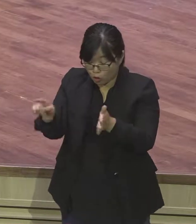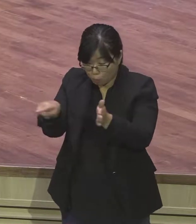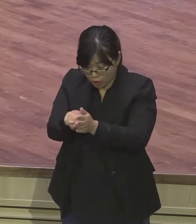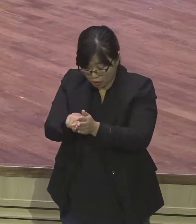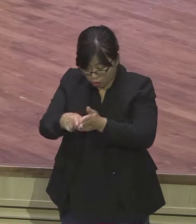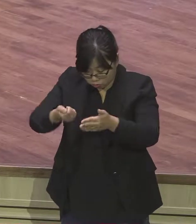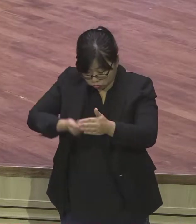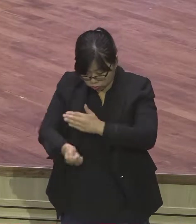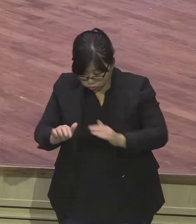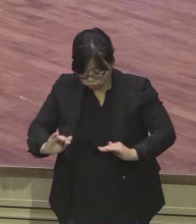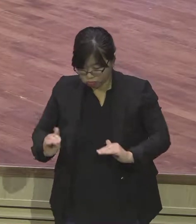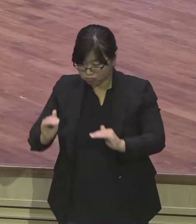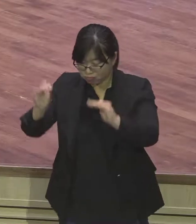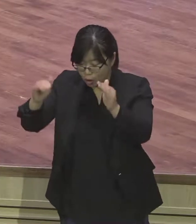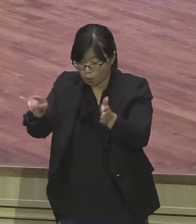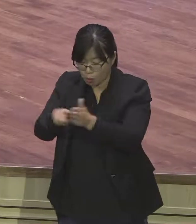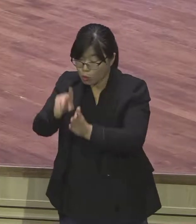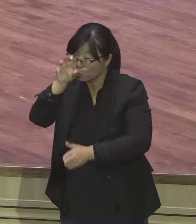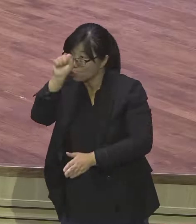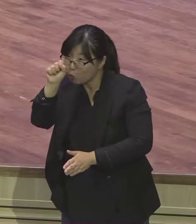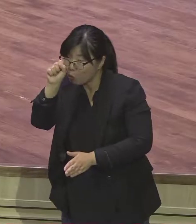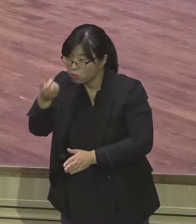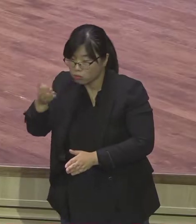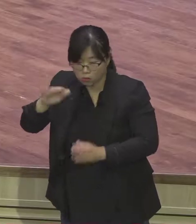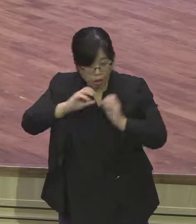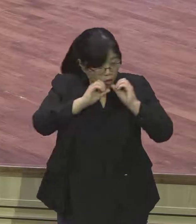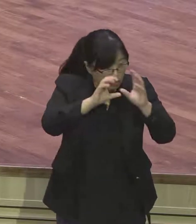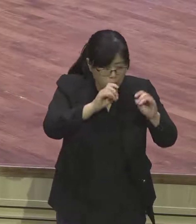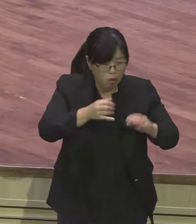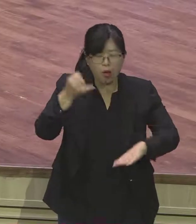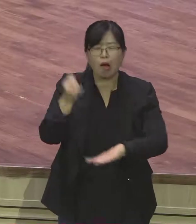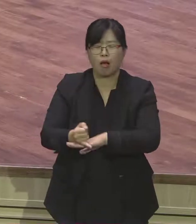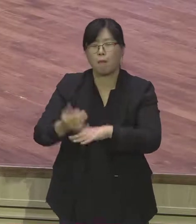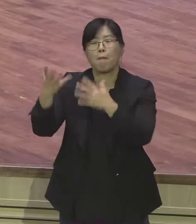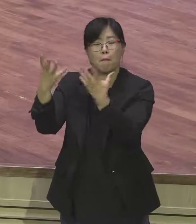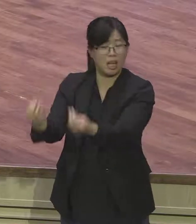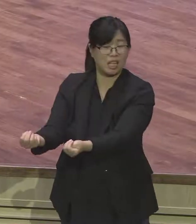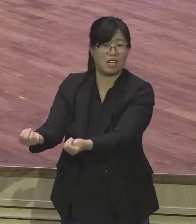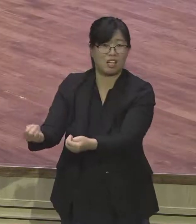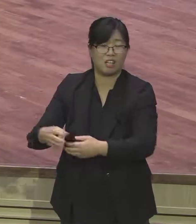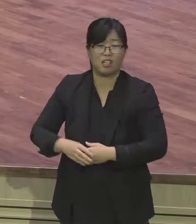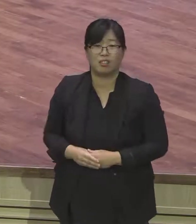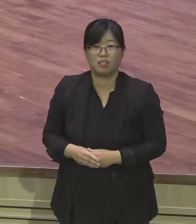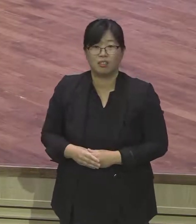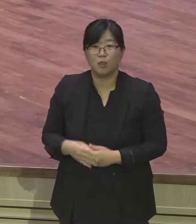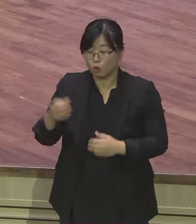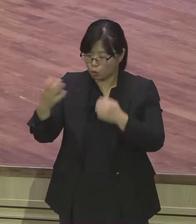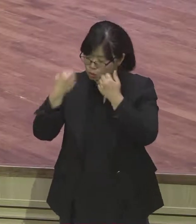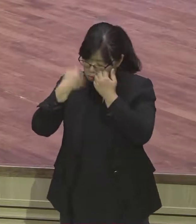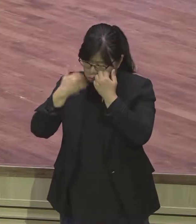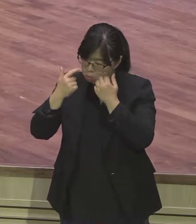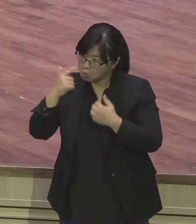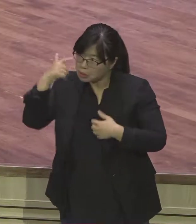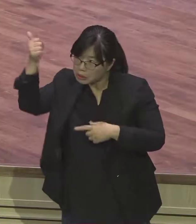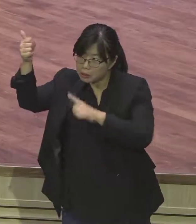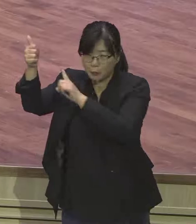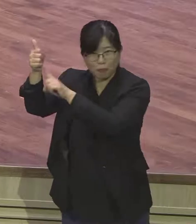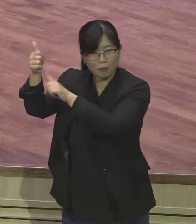어떤 목사는 고등학교 나와서 나 목사 돼야지 신학교 가서 그렇게 해서 전도사 하다가